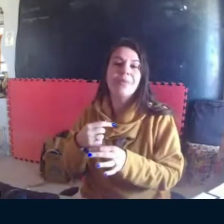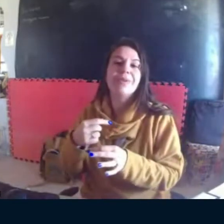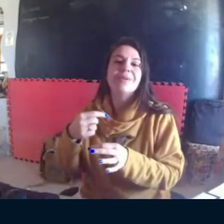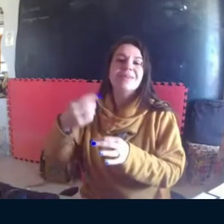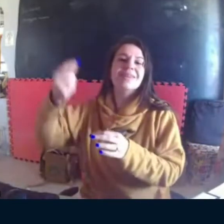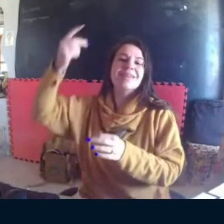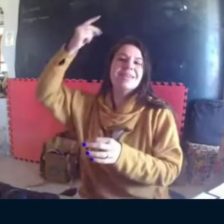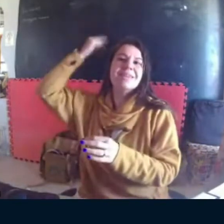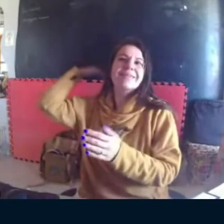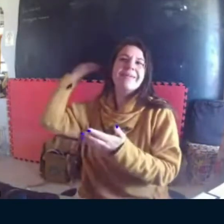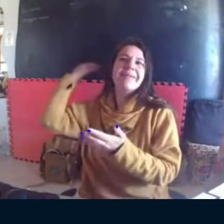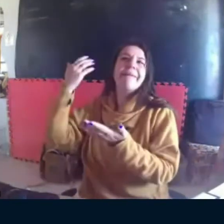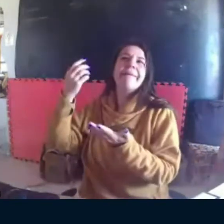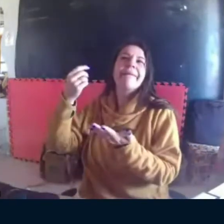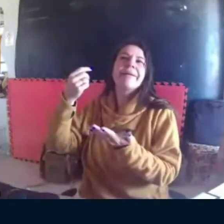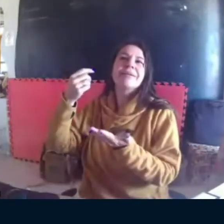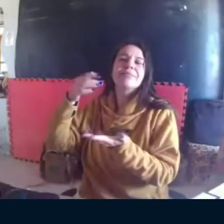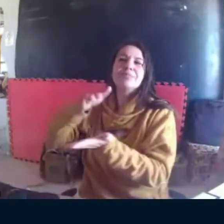páginas.